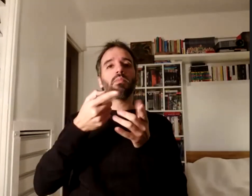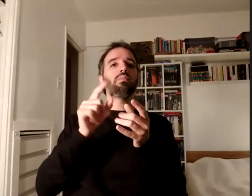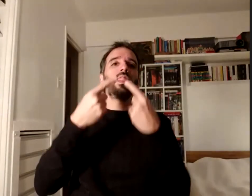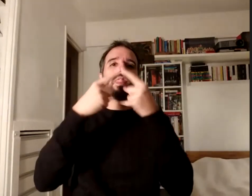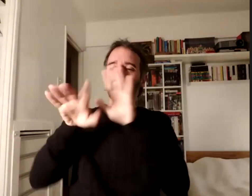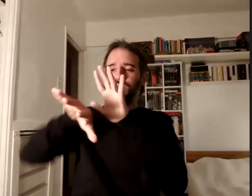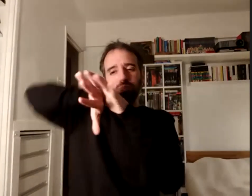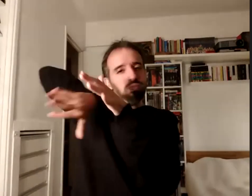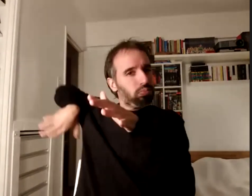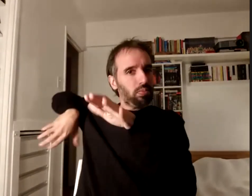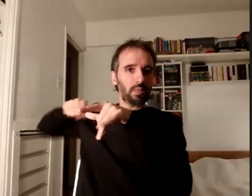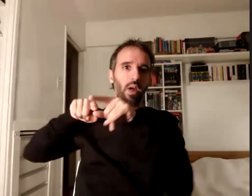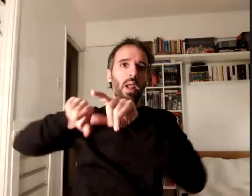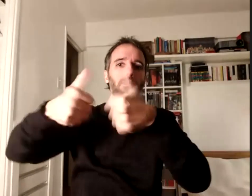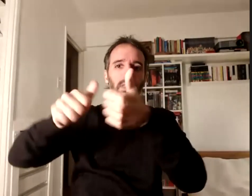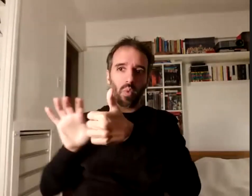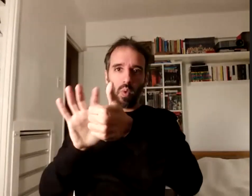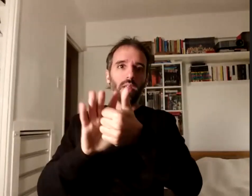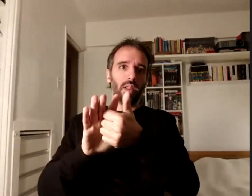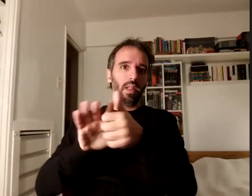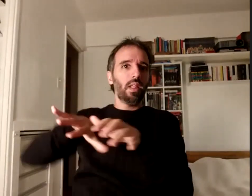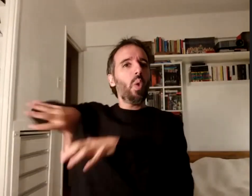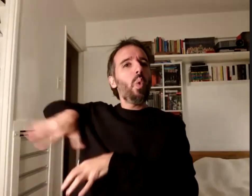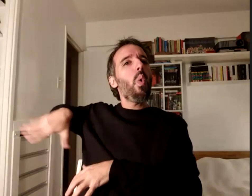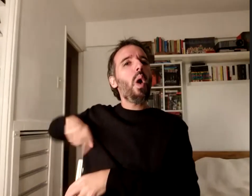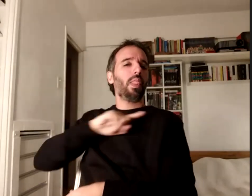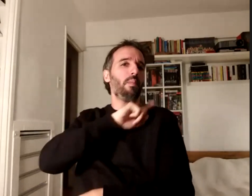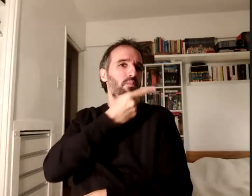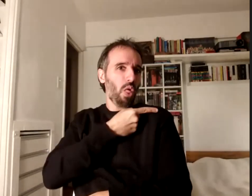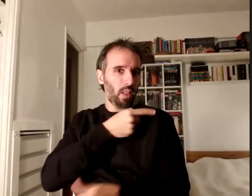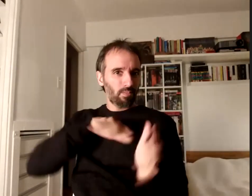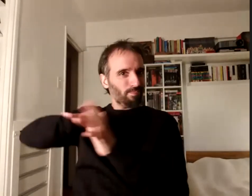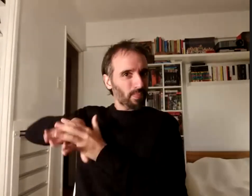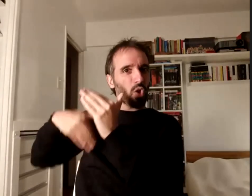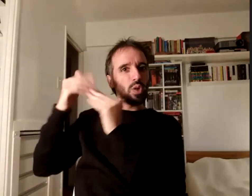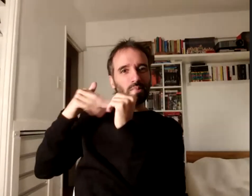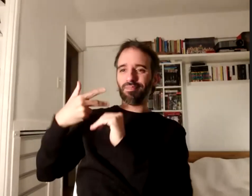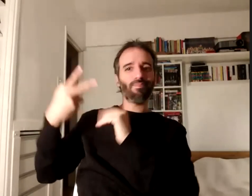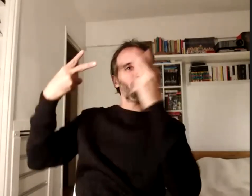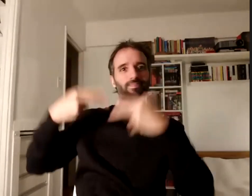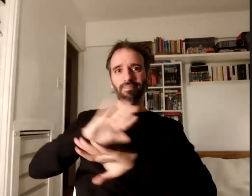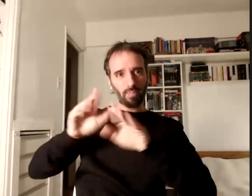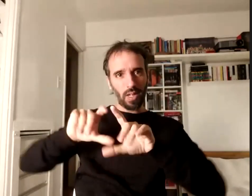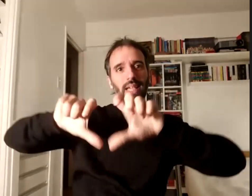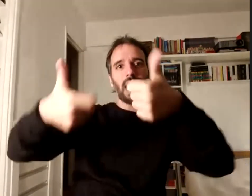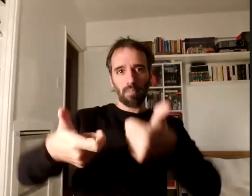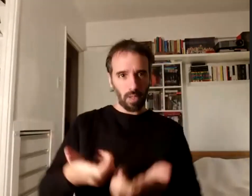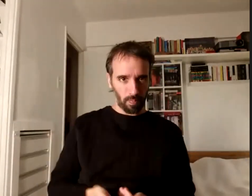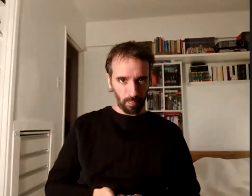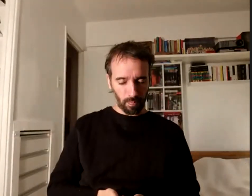pequeños espacios de poder que se han ido construyendo y están consolidando y creo